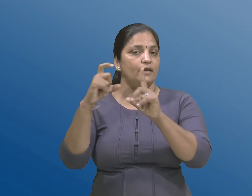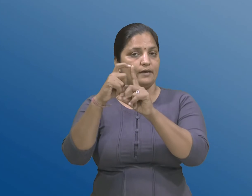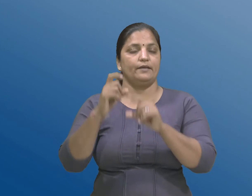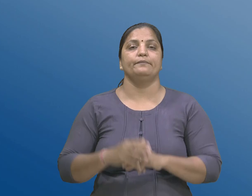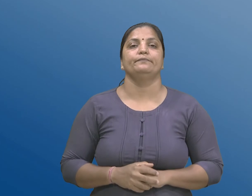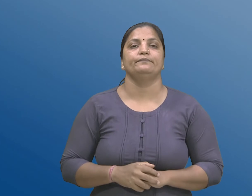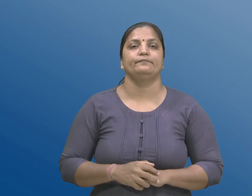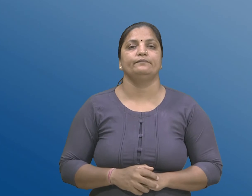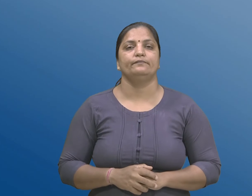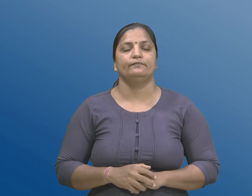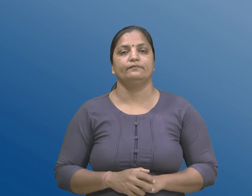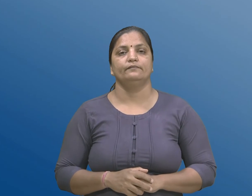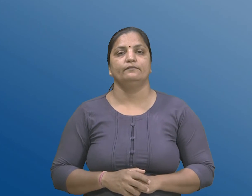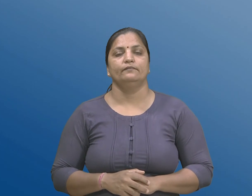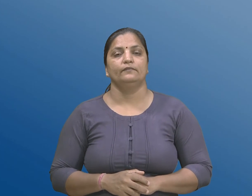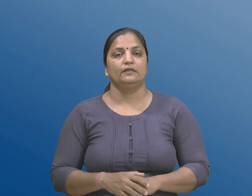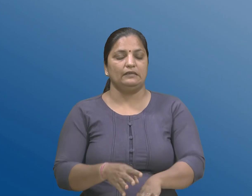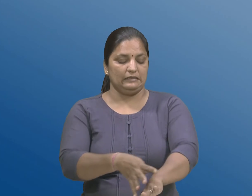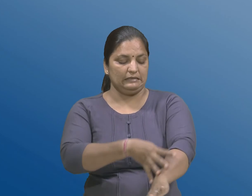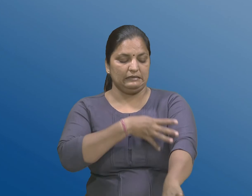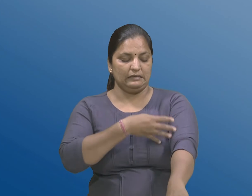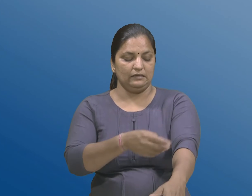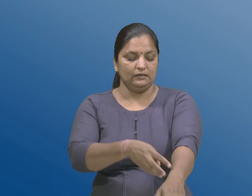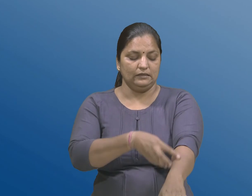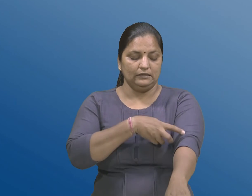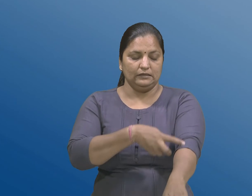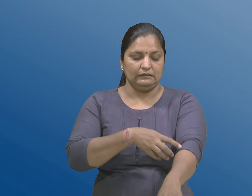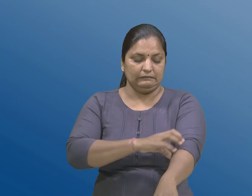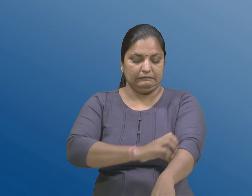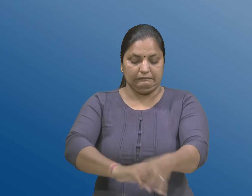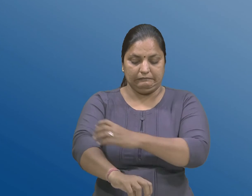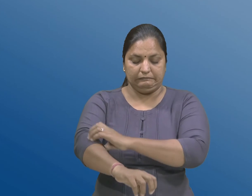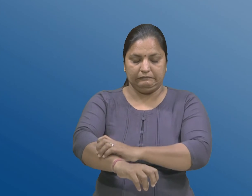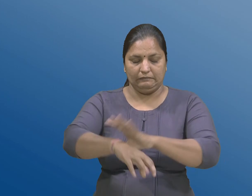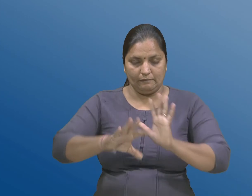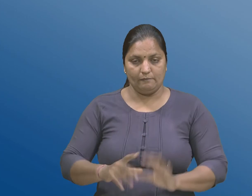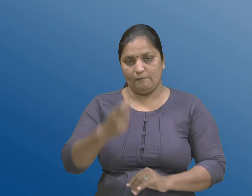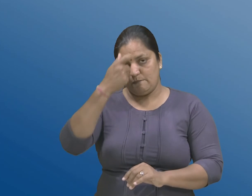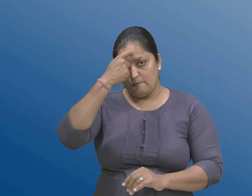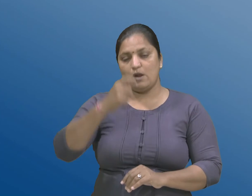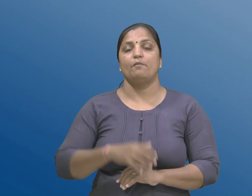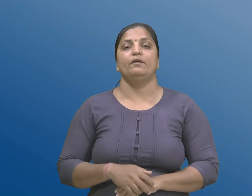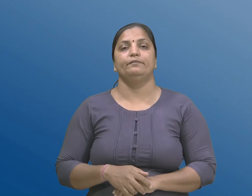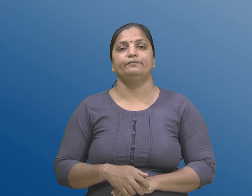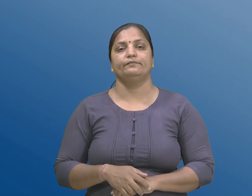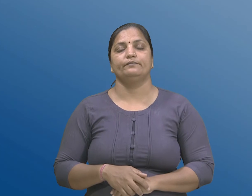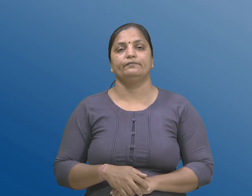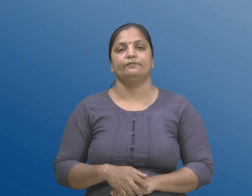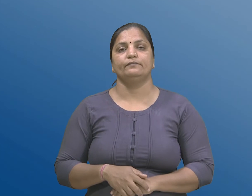डी, स्नायू किय विकारो इटले के